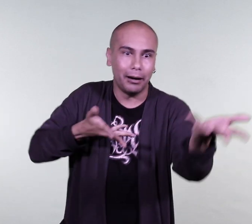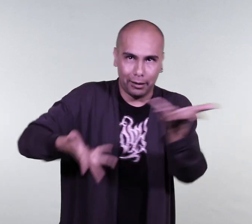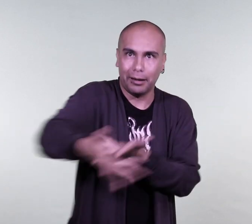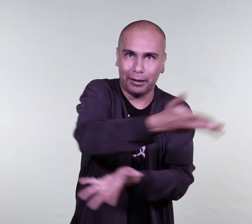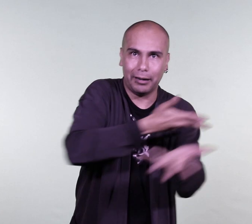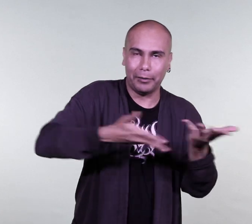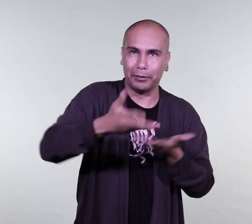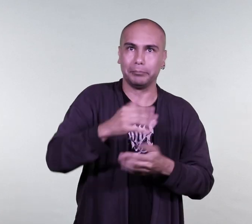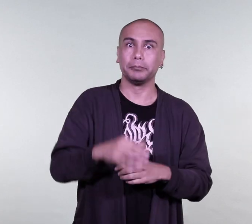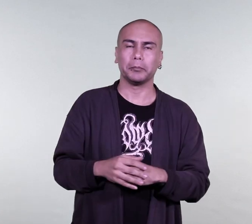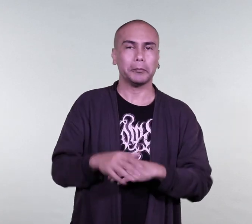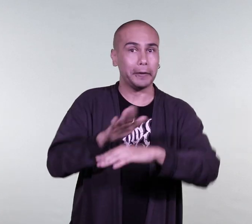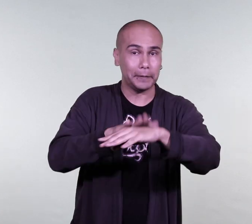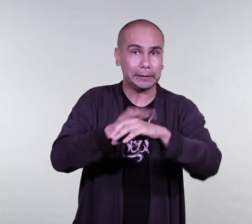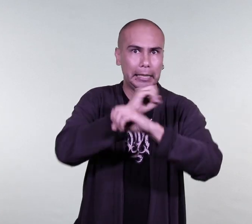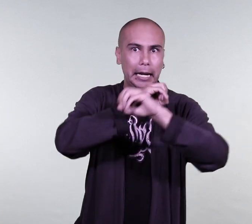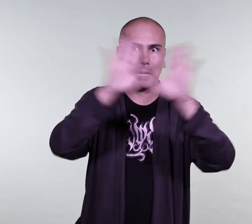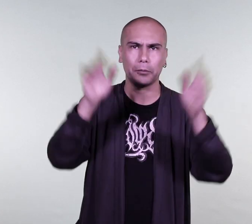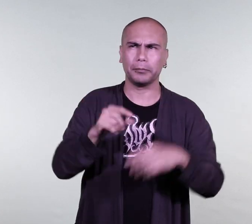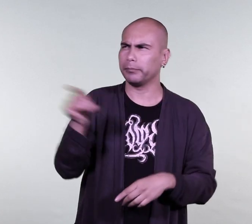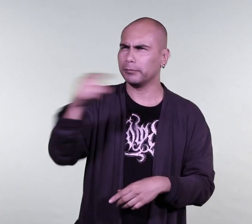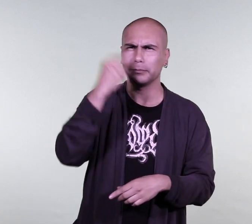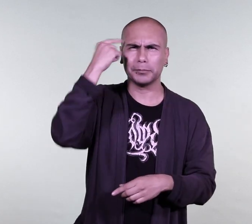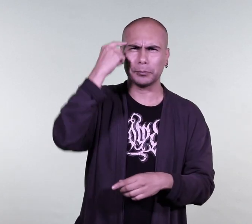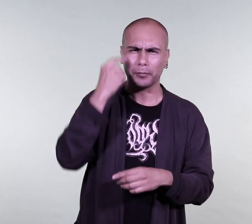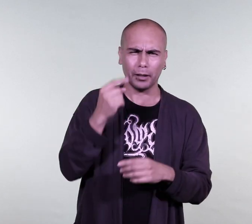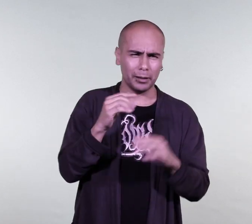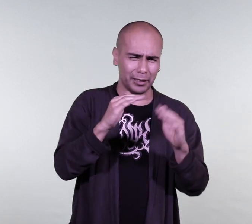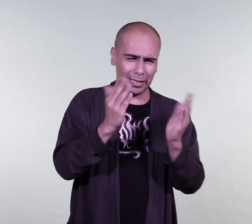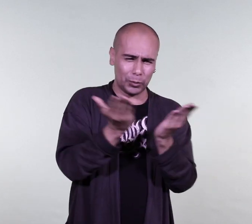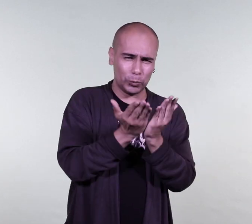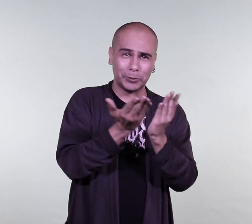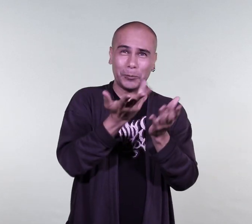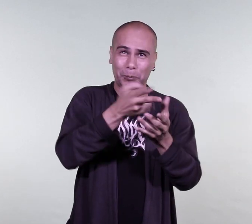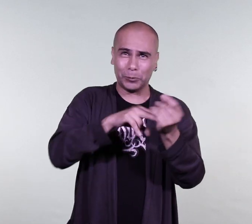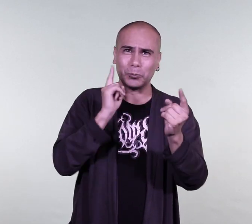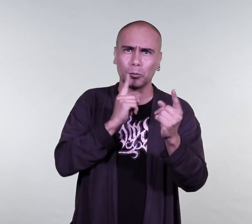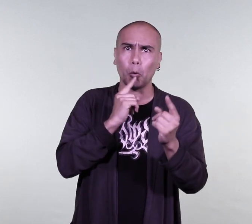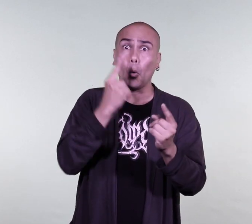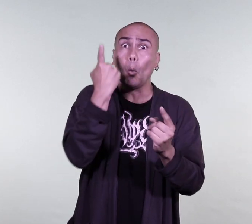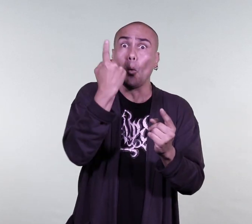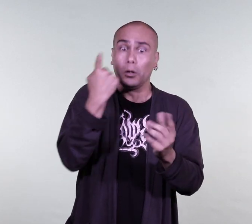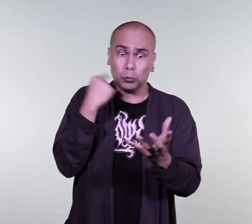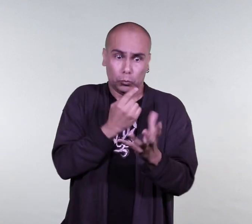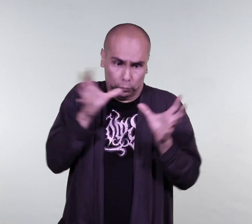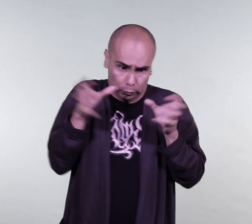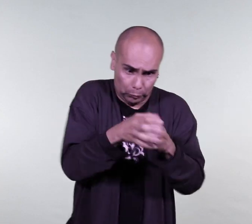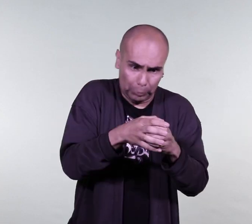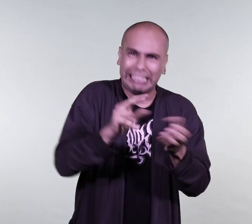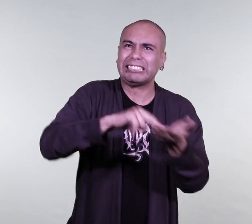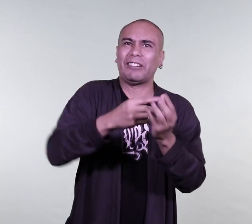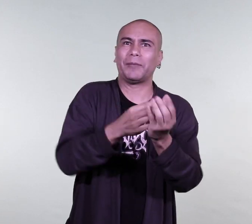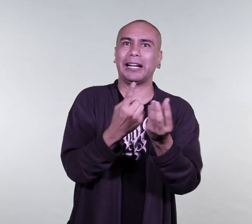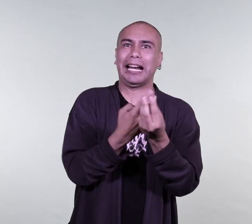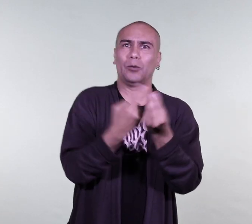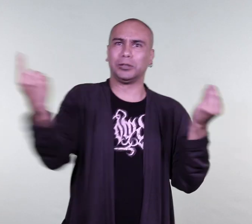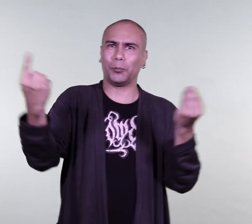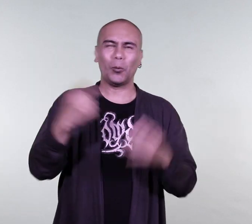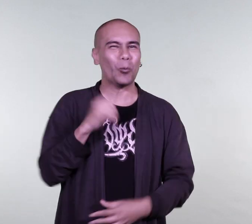esta manera adecuadamente a las necesidades de las personas sordas. Entonces, cuando hablamos de educación bilingüe, no es exclusión ni es